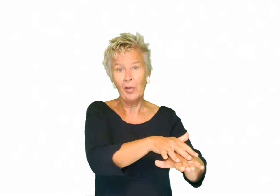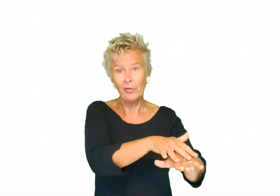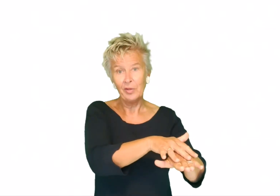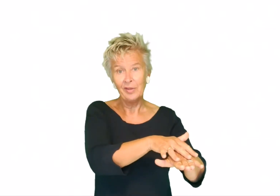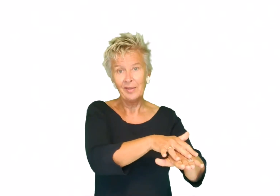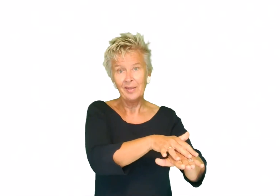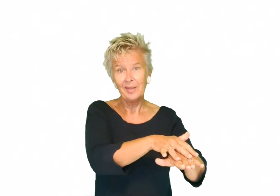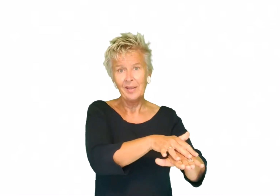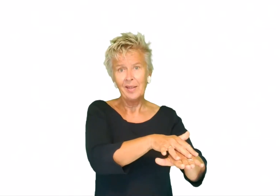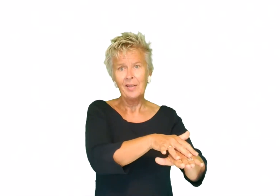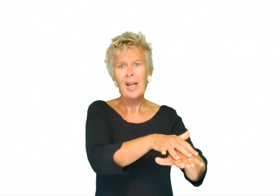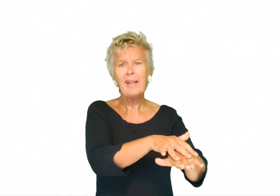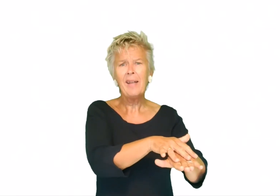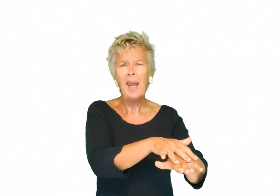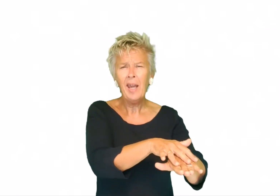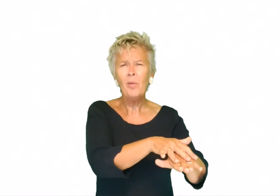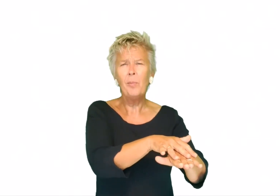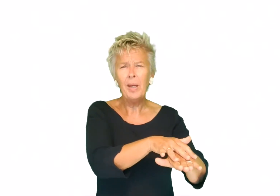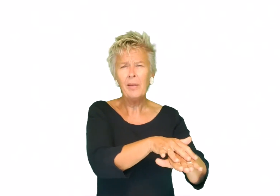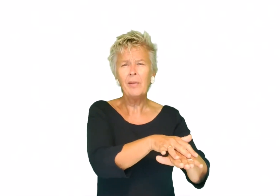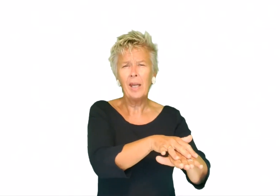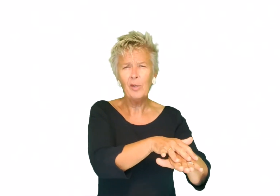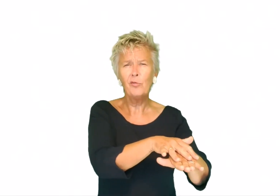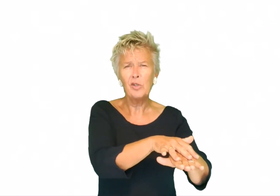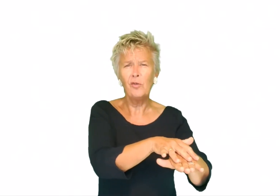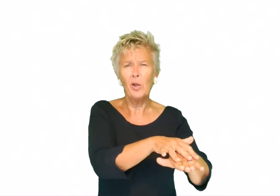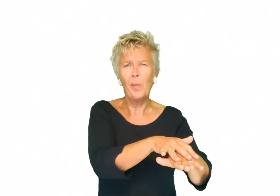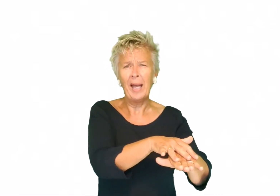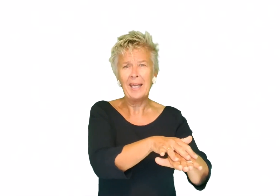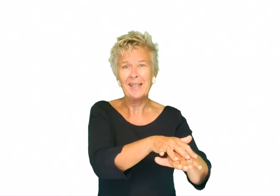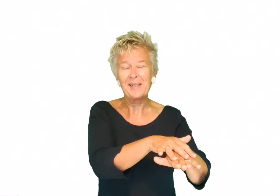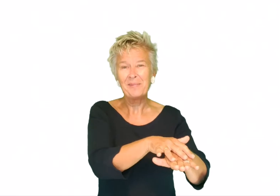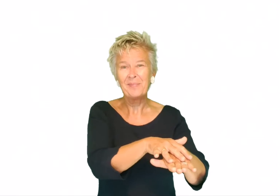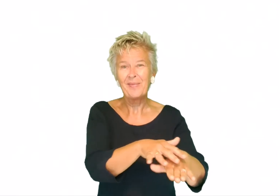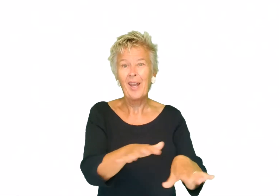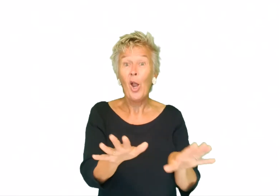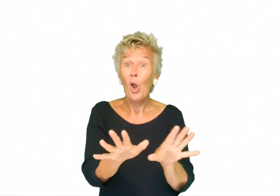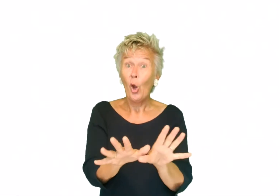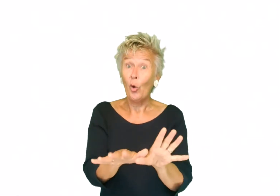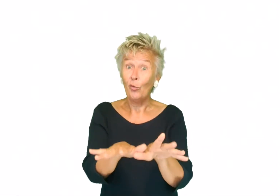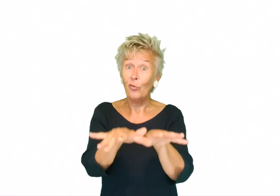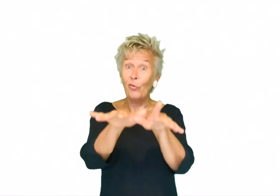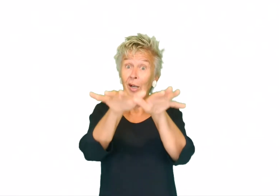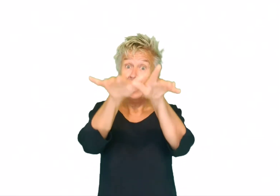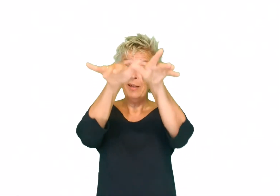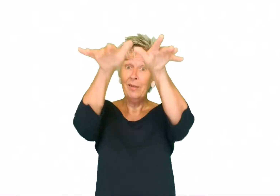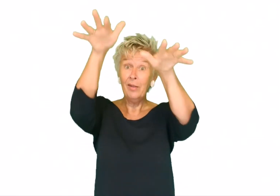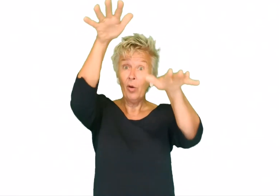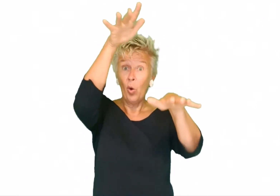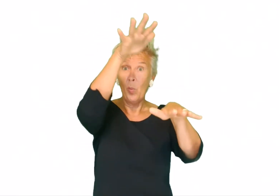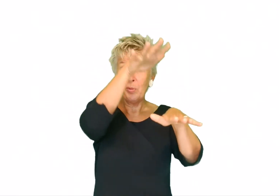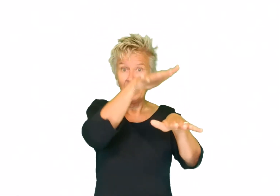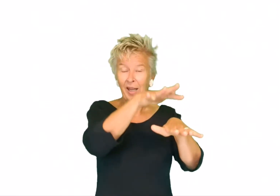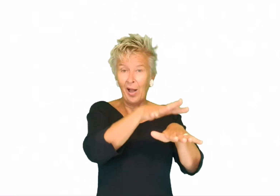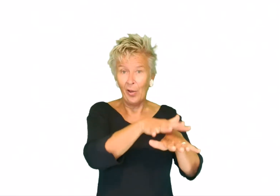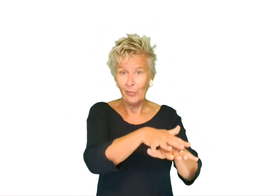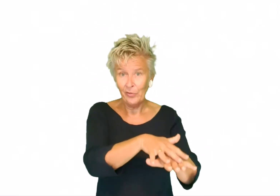hand. Je laat het heel beeldend, heel visueel maak je het. Een vlinder op je hand.